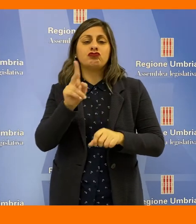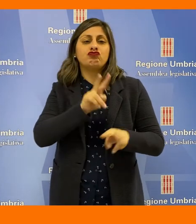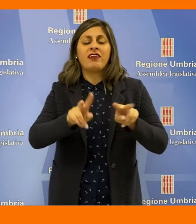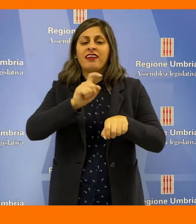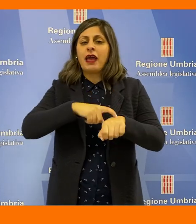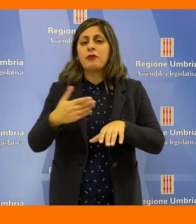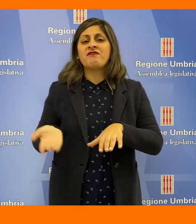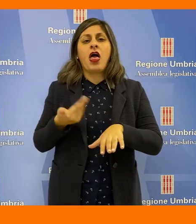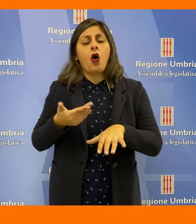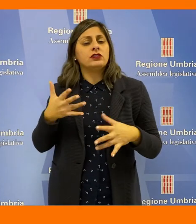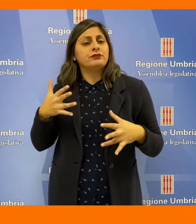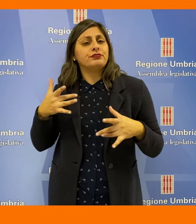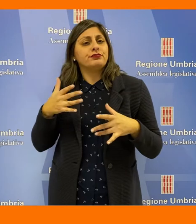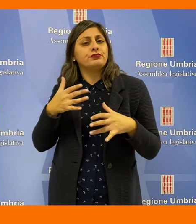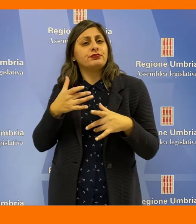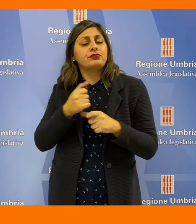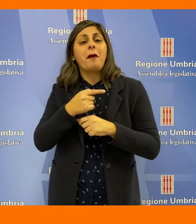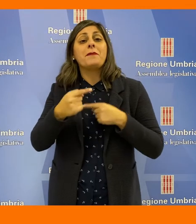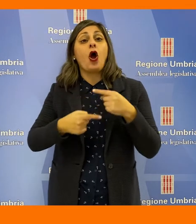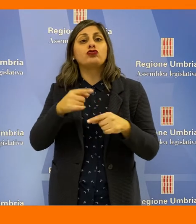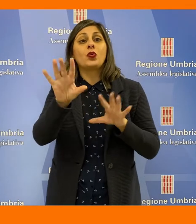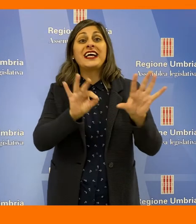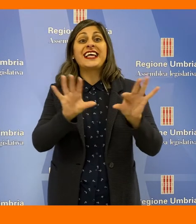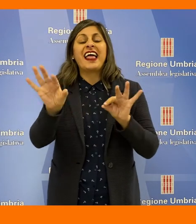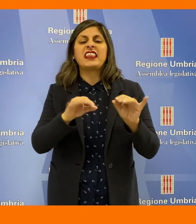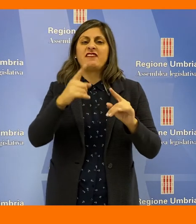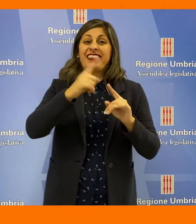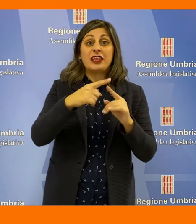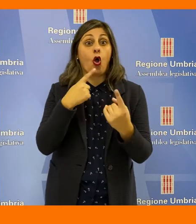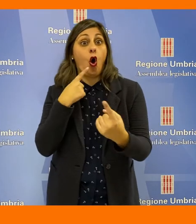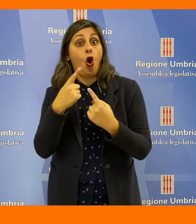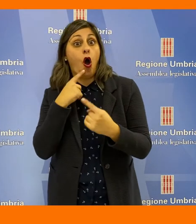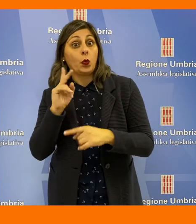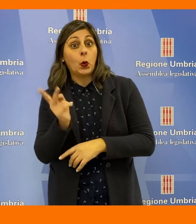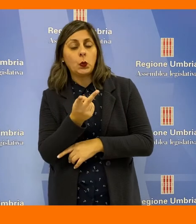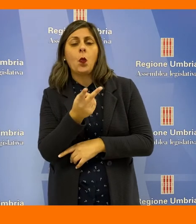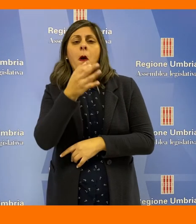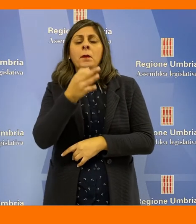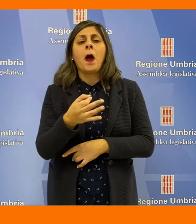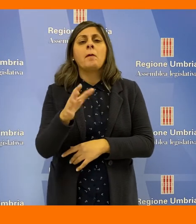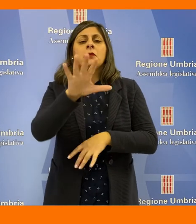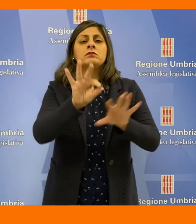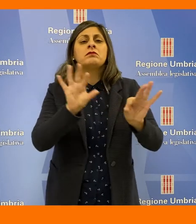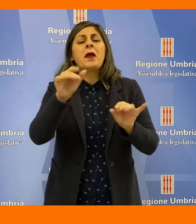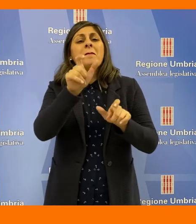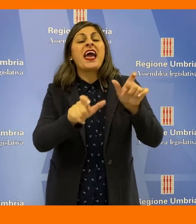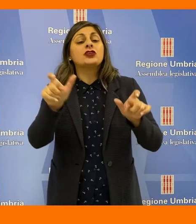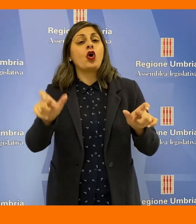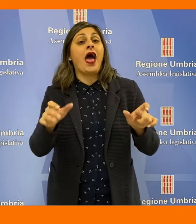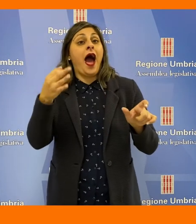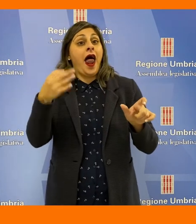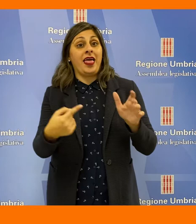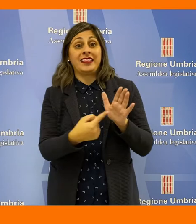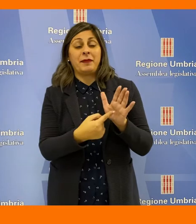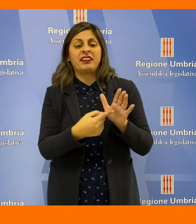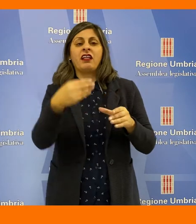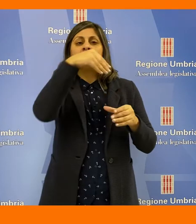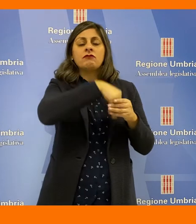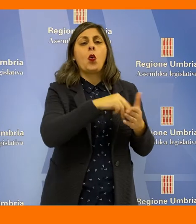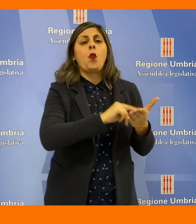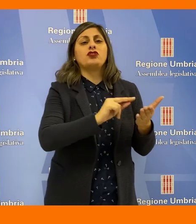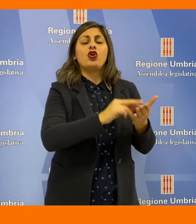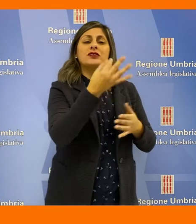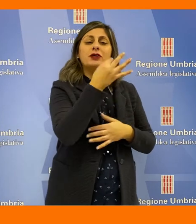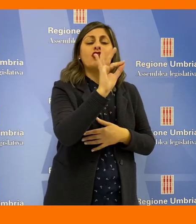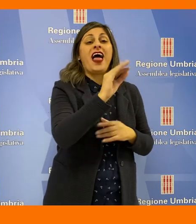impegnarsi a concludere nel più breve tempo possibile la procedura selettiva per titoli e colloquio per il reclutamento di personale da